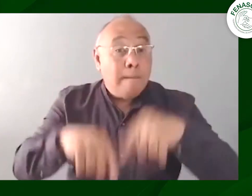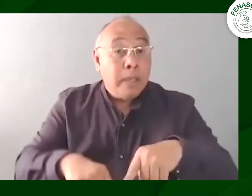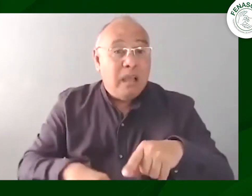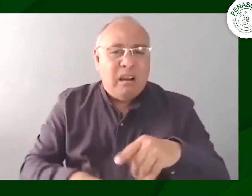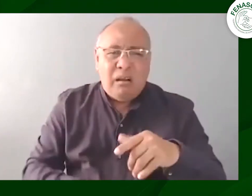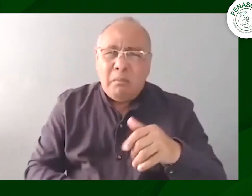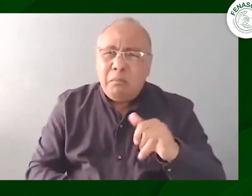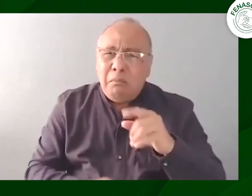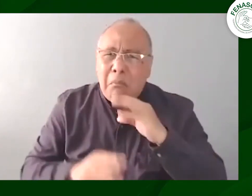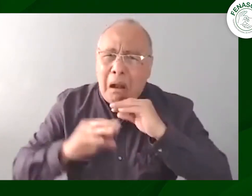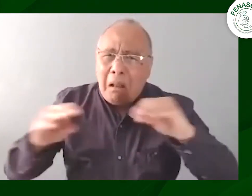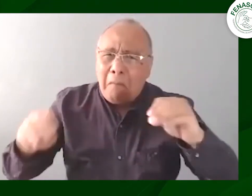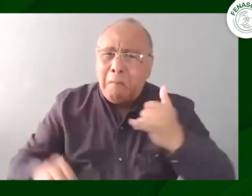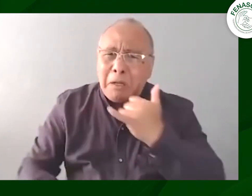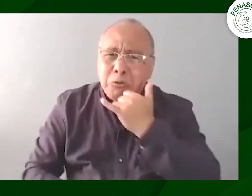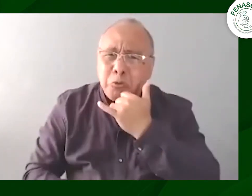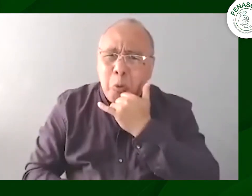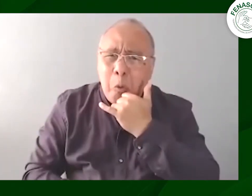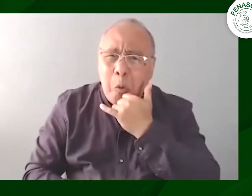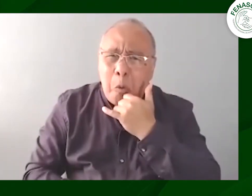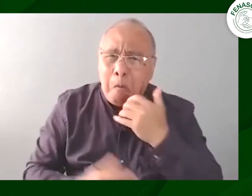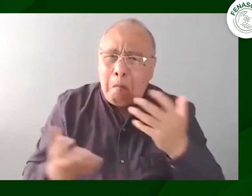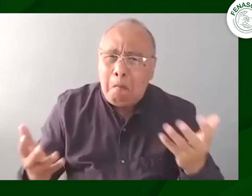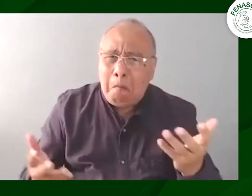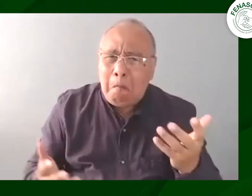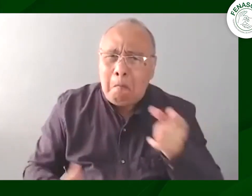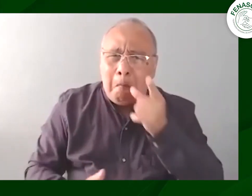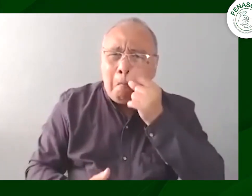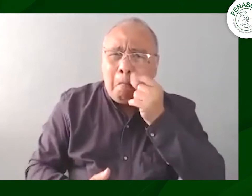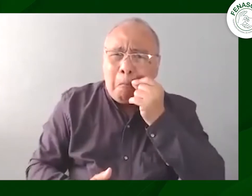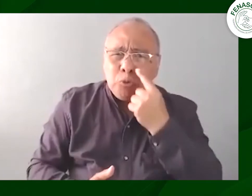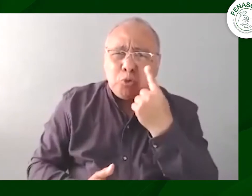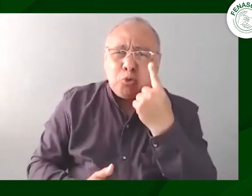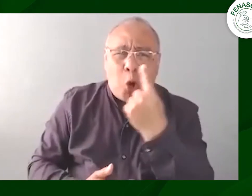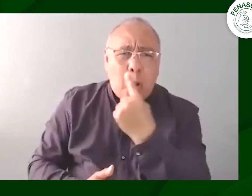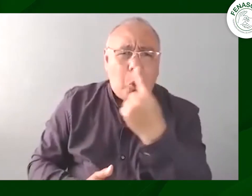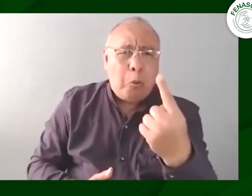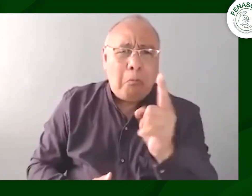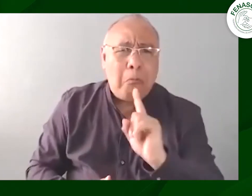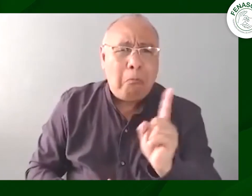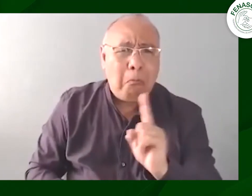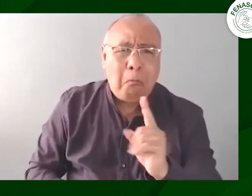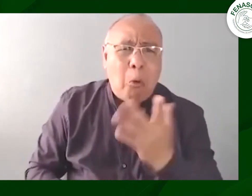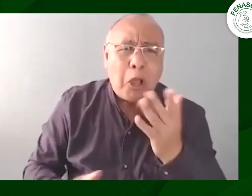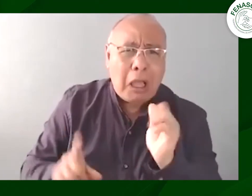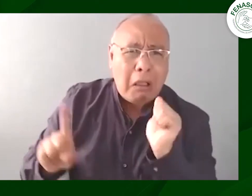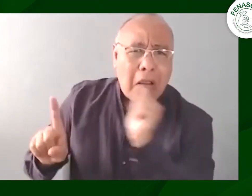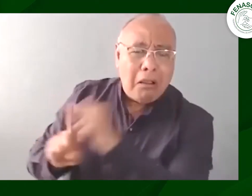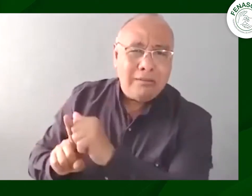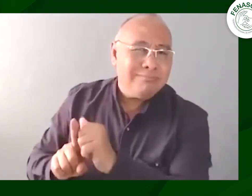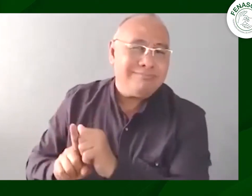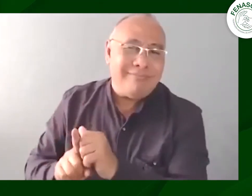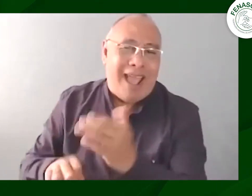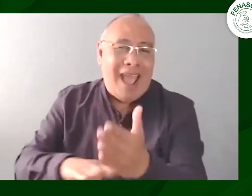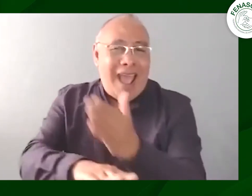aquellos que son parte de ese comité organizador y que conocen todo el contexto ¿por qué no subió